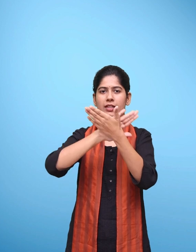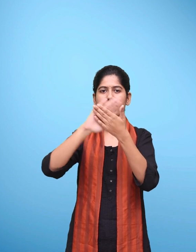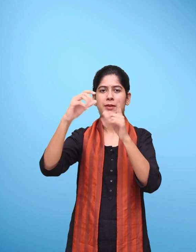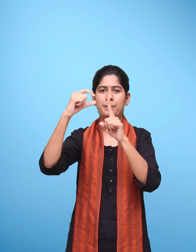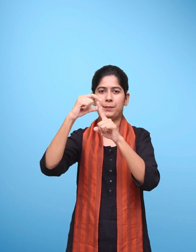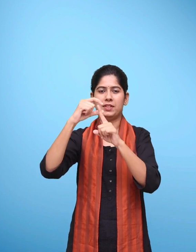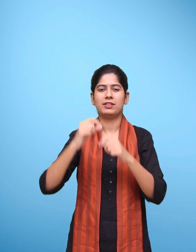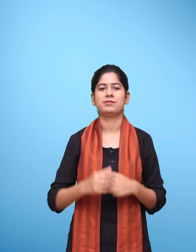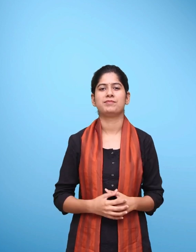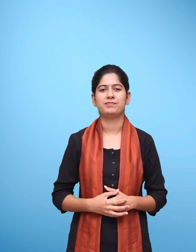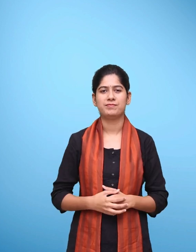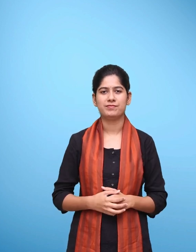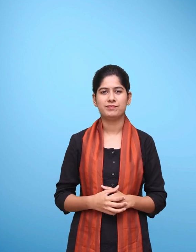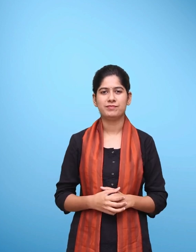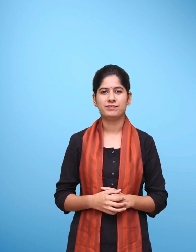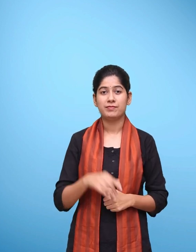code को दर्ज करें